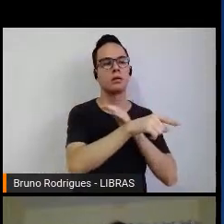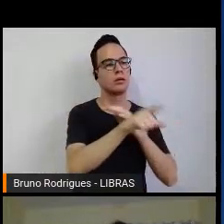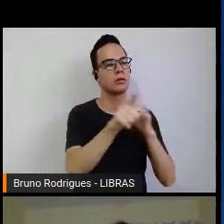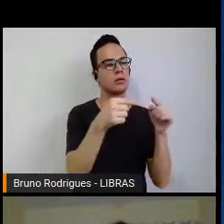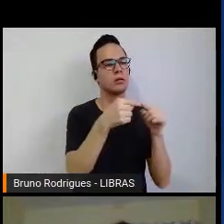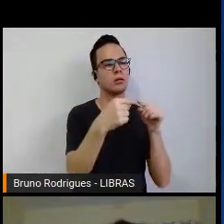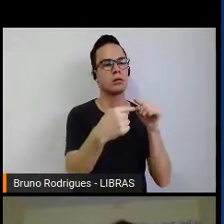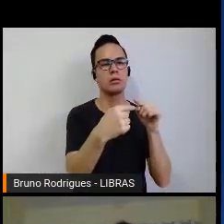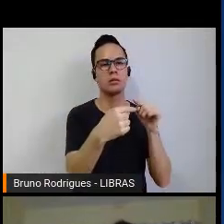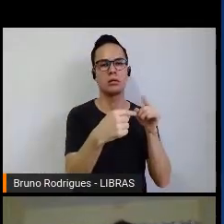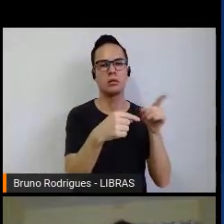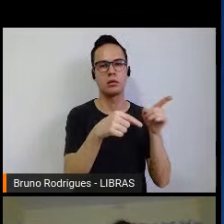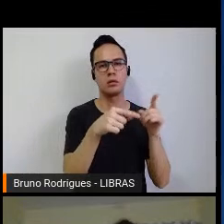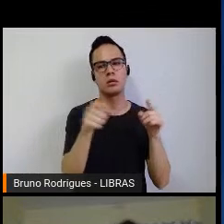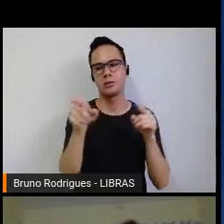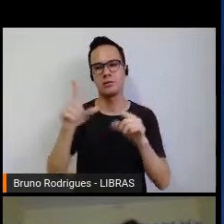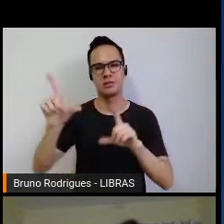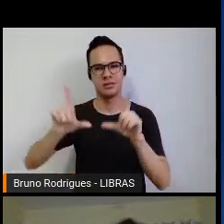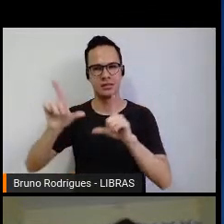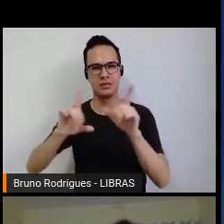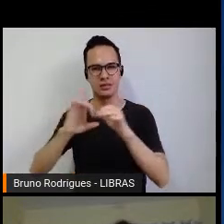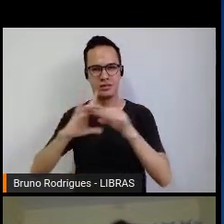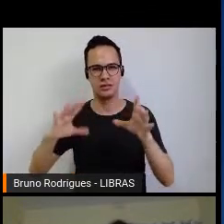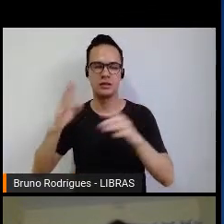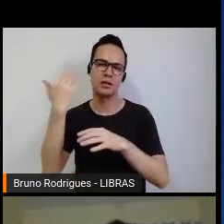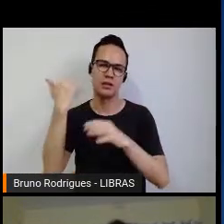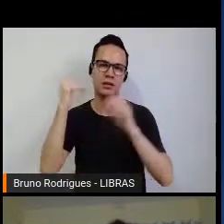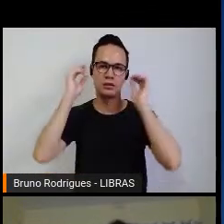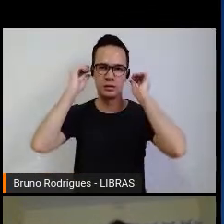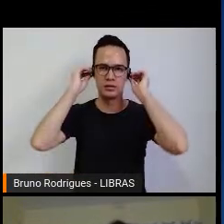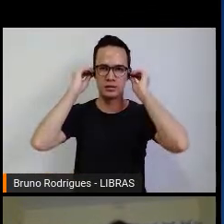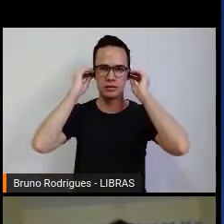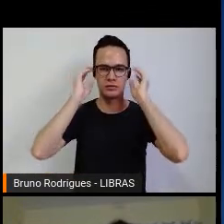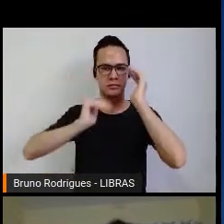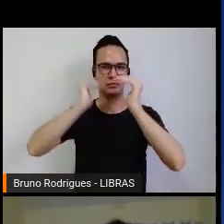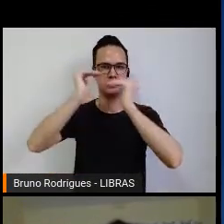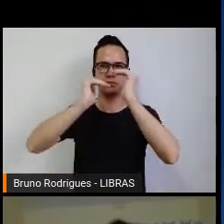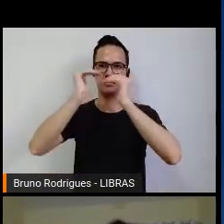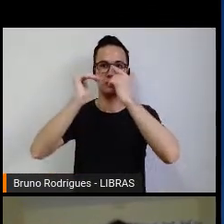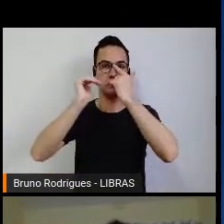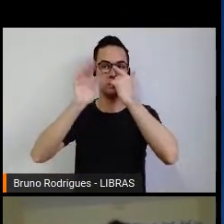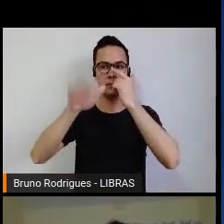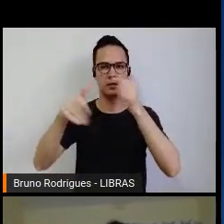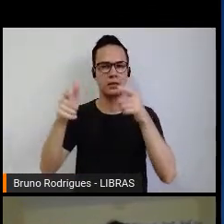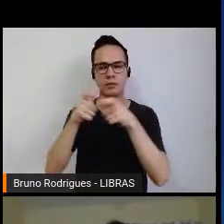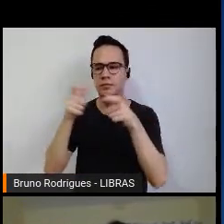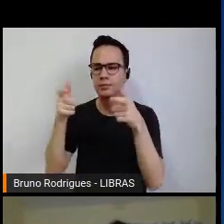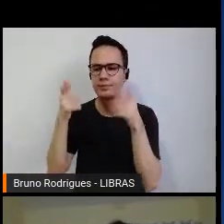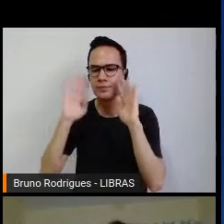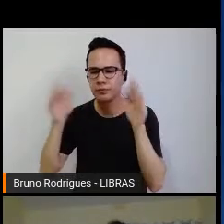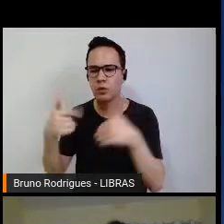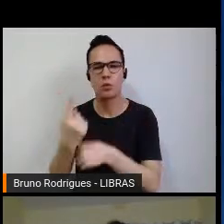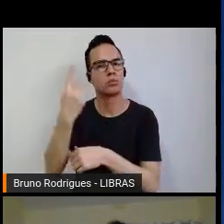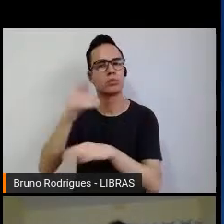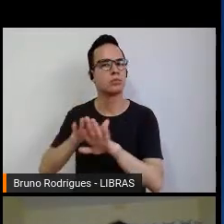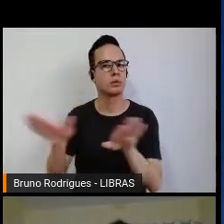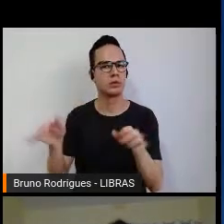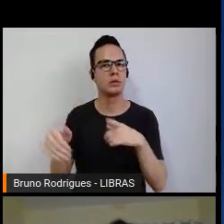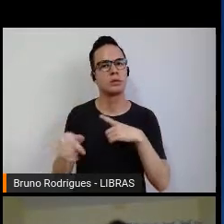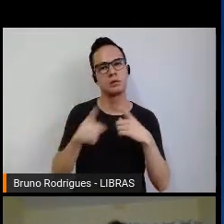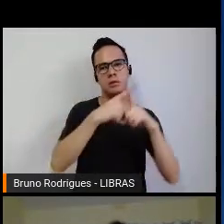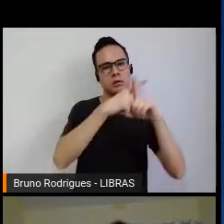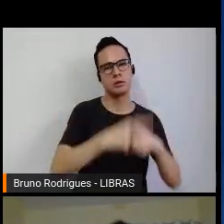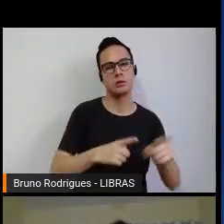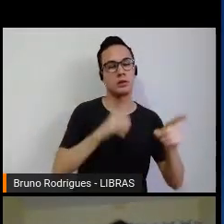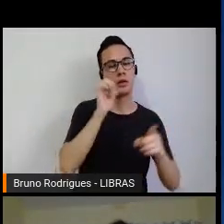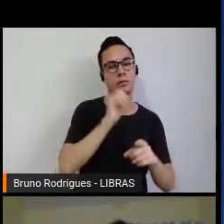por um canal aberto, e naquela época aquilo era um avanço, era uma coisa muito localizada e muito pontual. Tem campeonato, elas